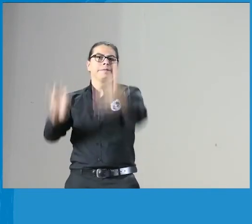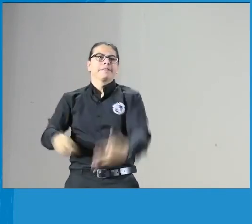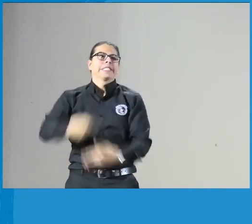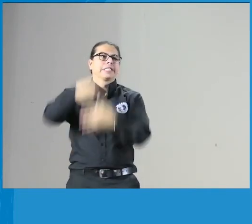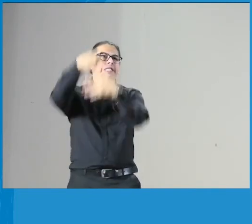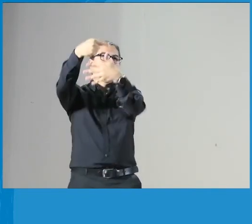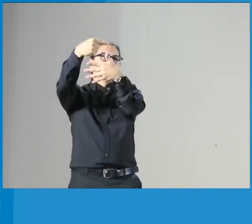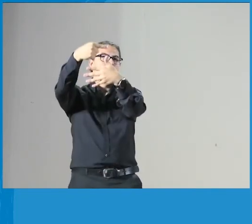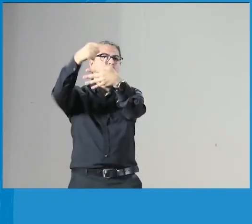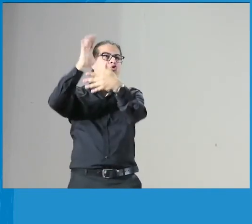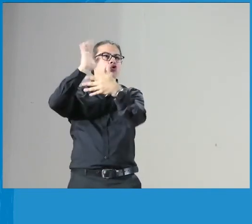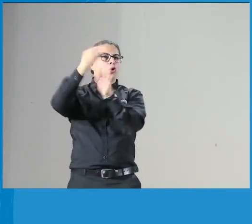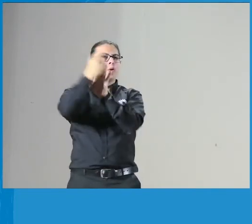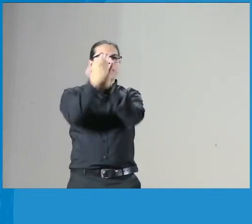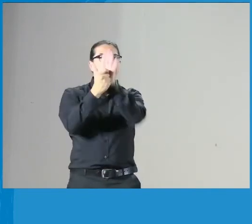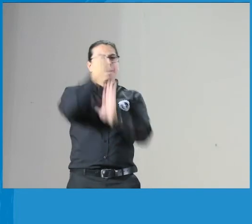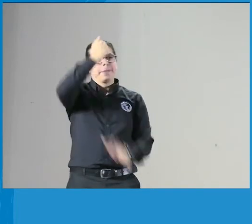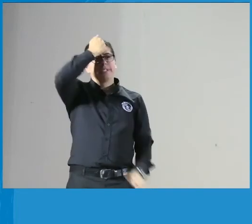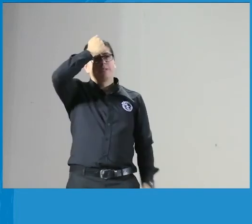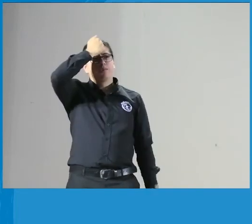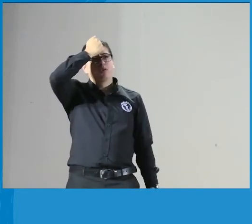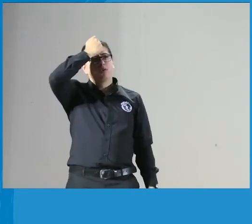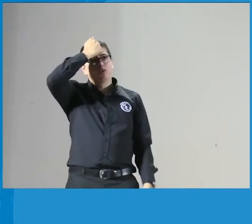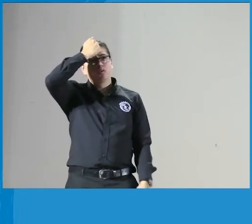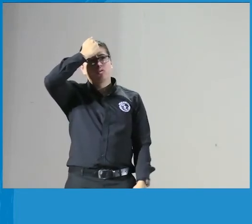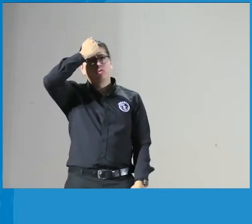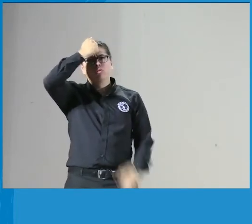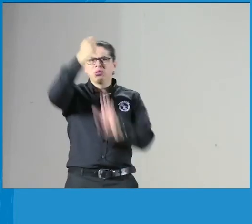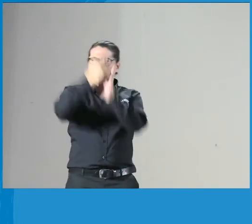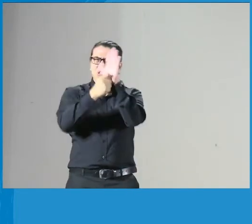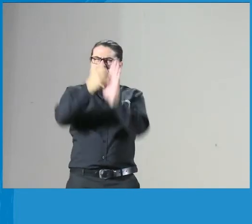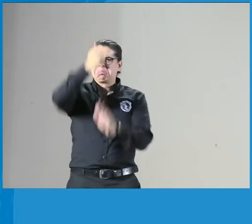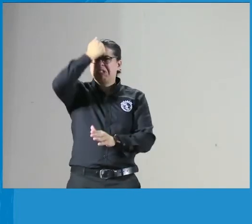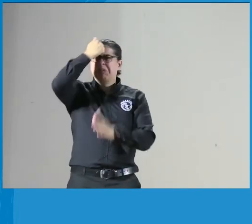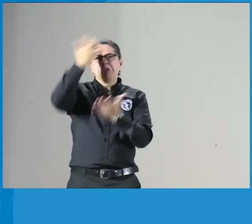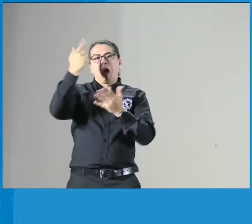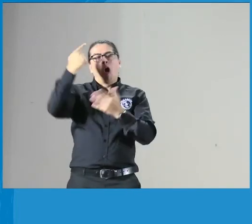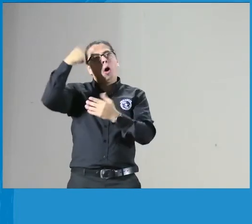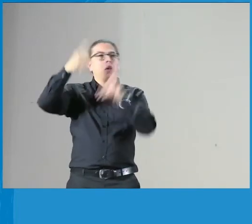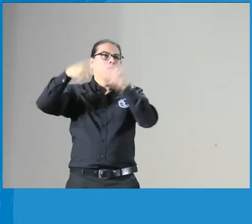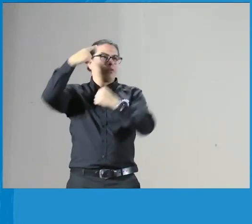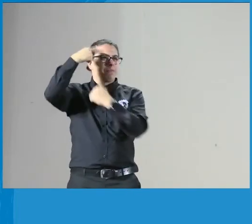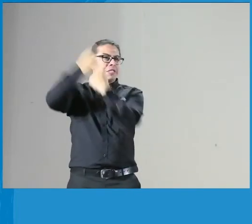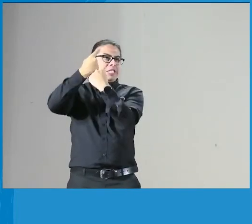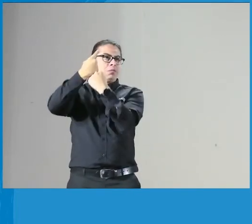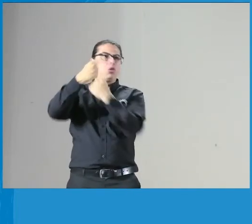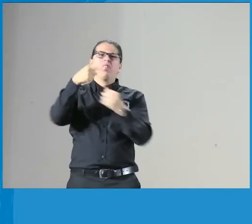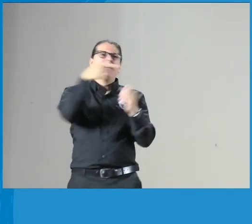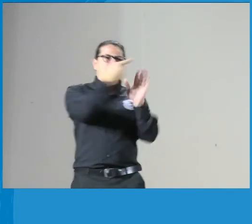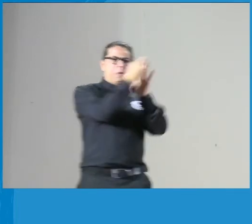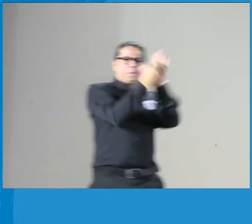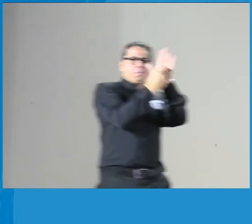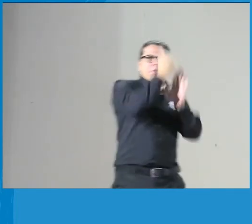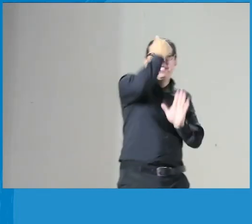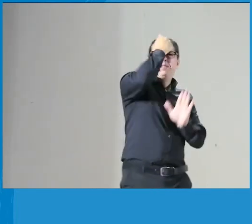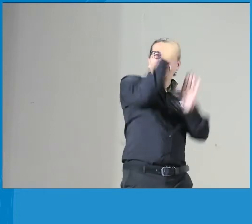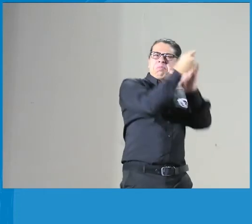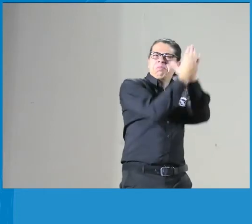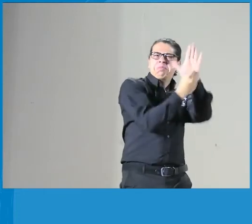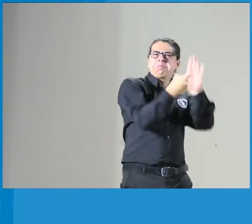se logra los seis principios éticos ¿y a qué se refieren los principios éticos? bueno